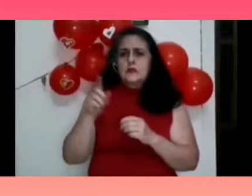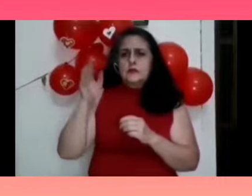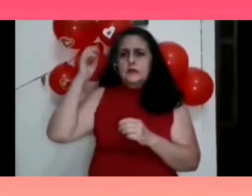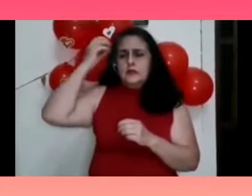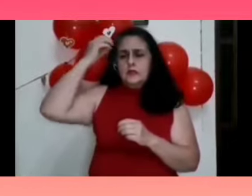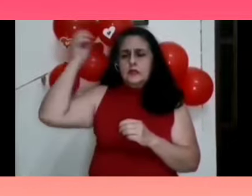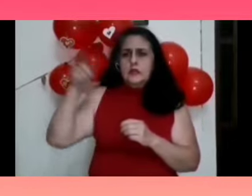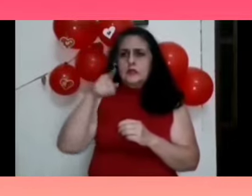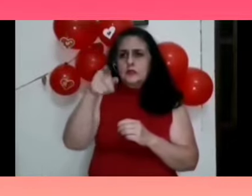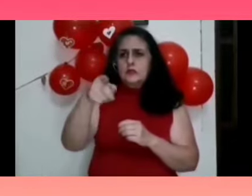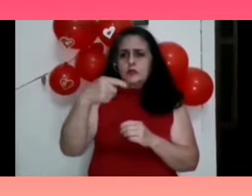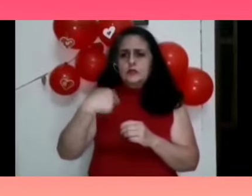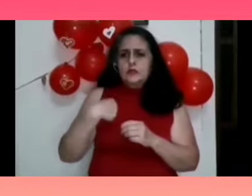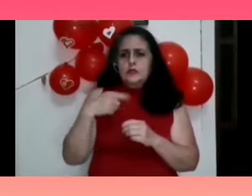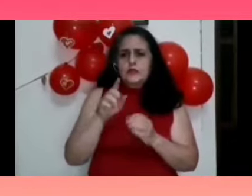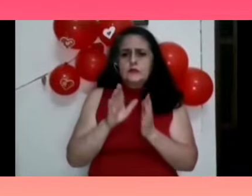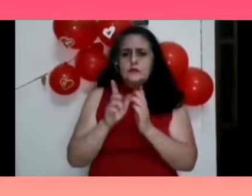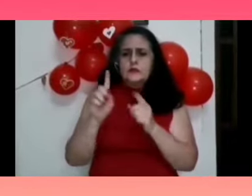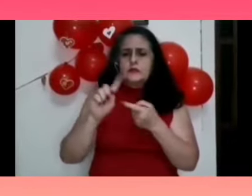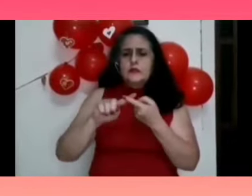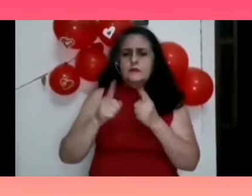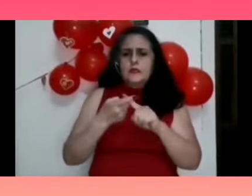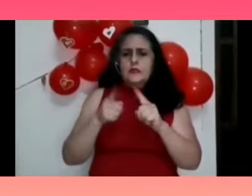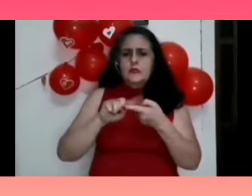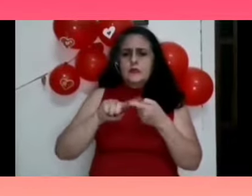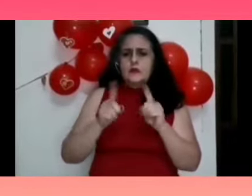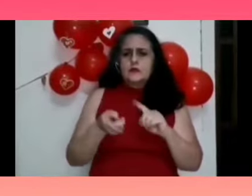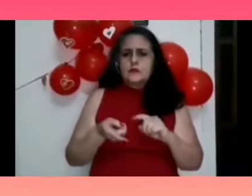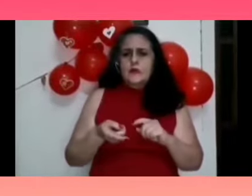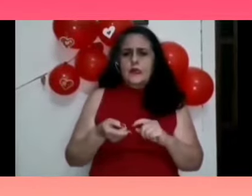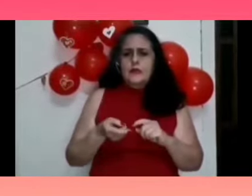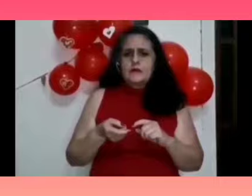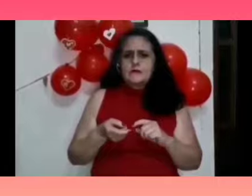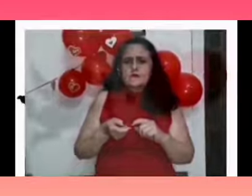No se te olvide que tú y yo éramos amigos